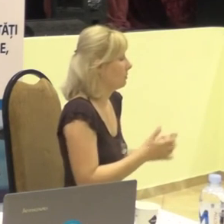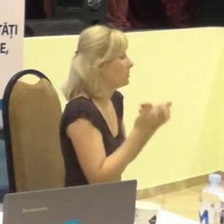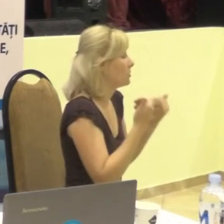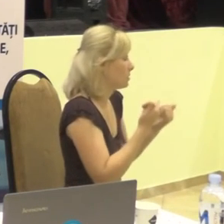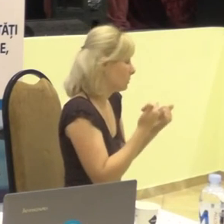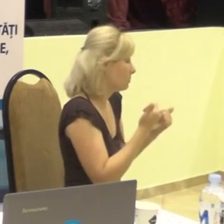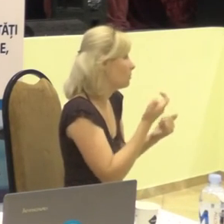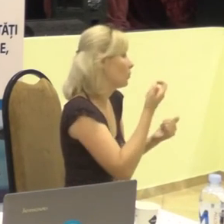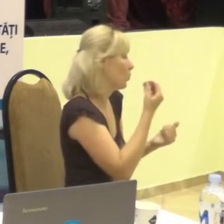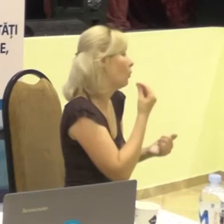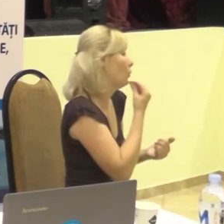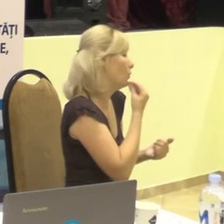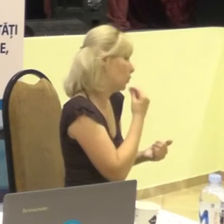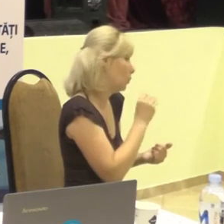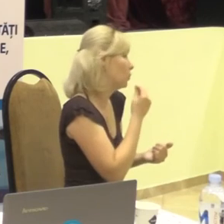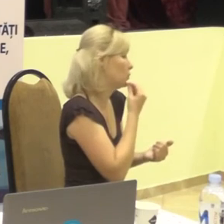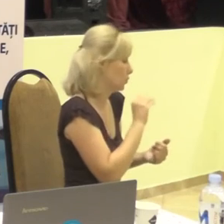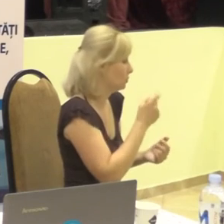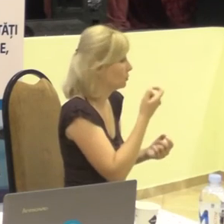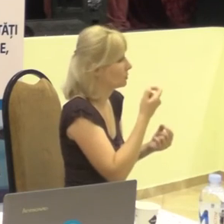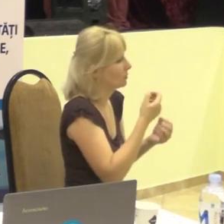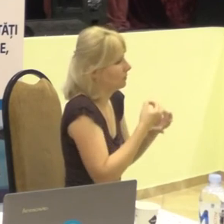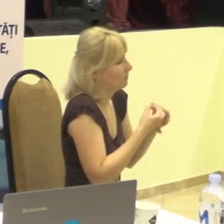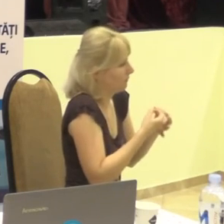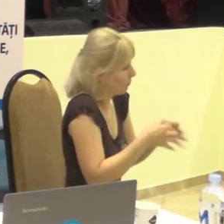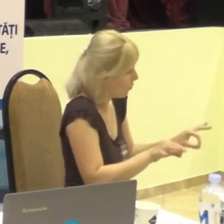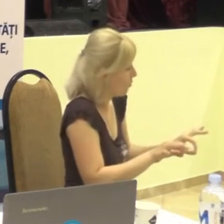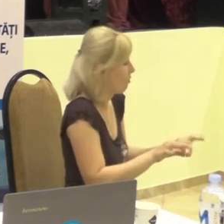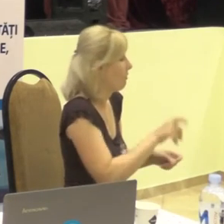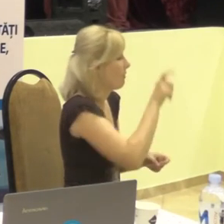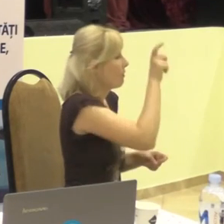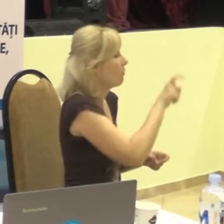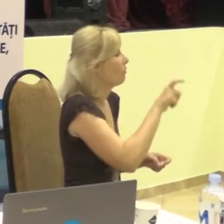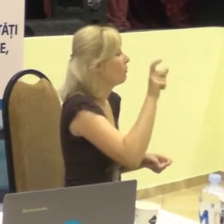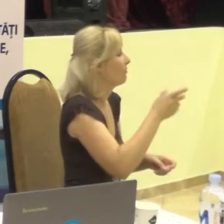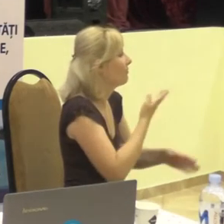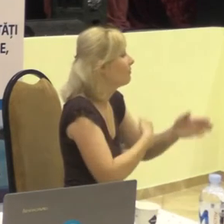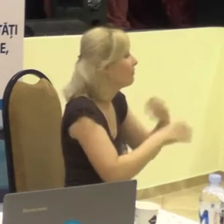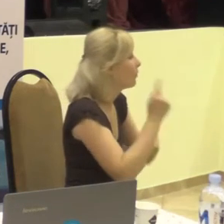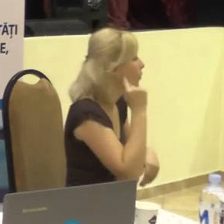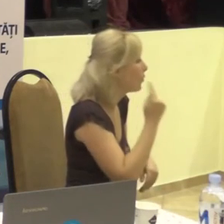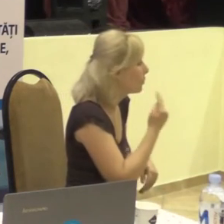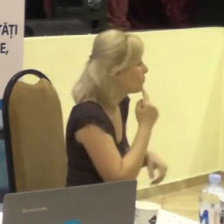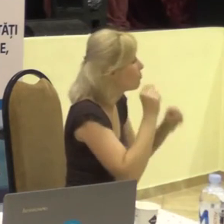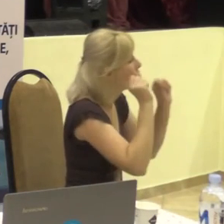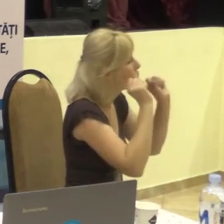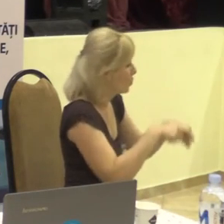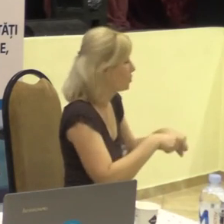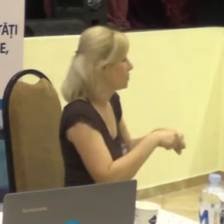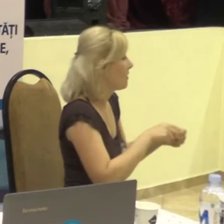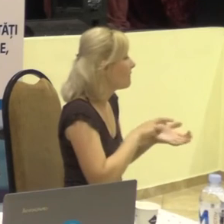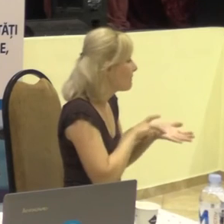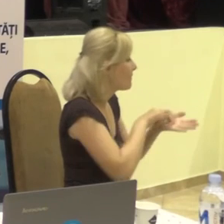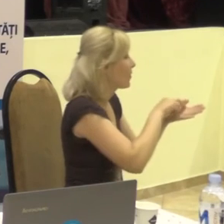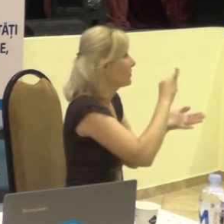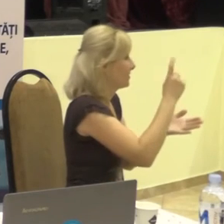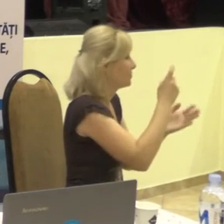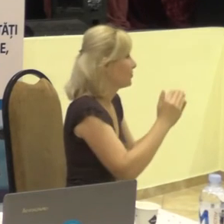Acum avem o mică relaxare, deci persoane cu zabilități de auzboa să iasă de acasă,